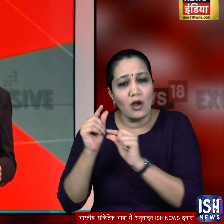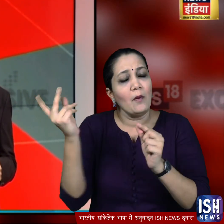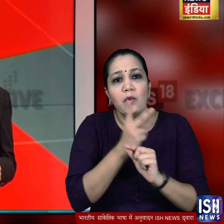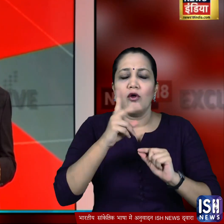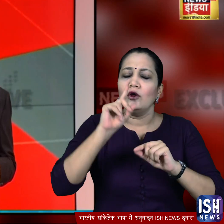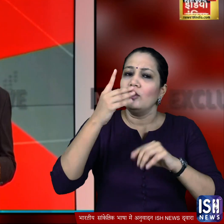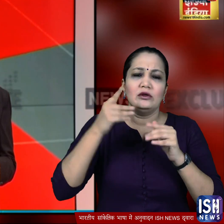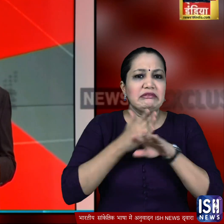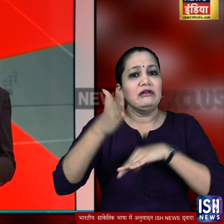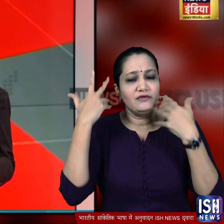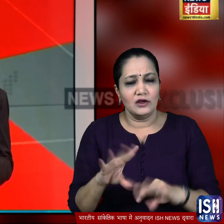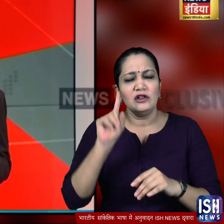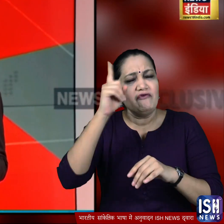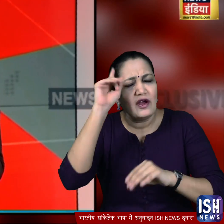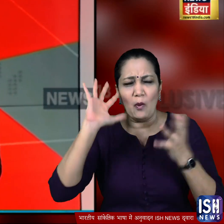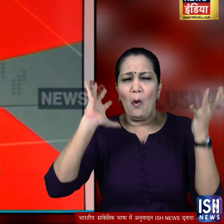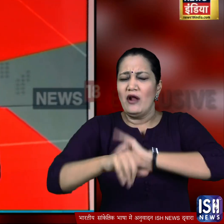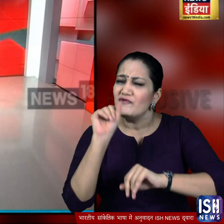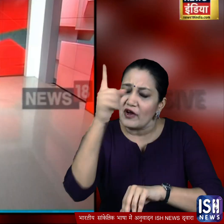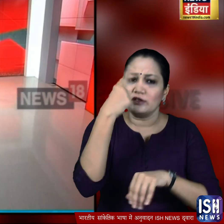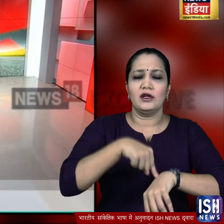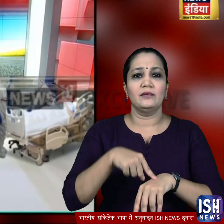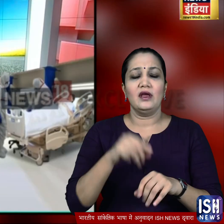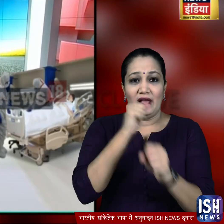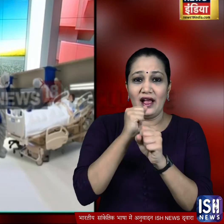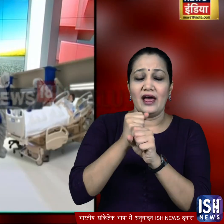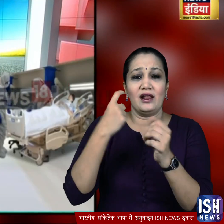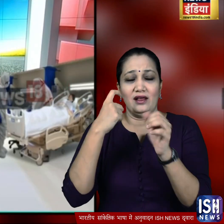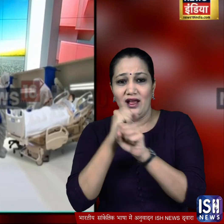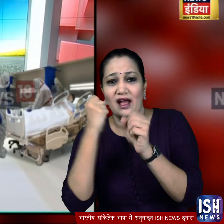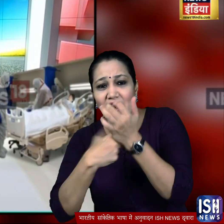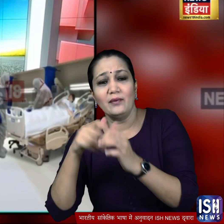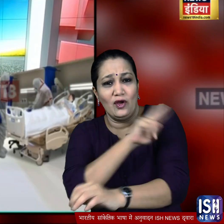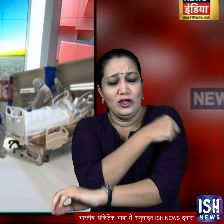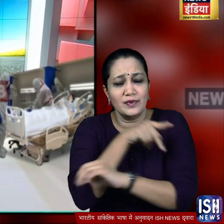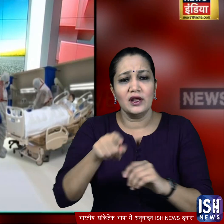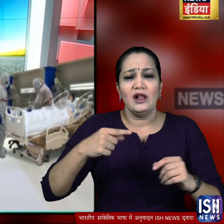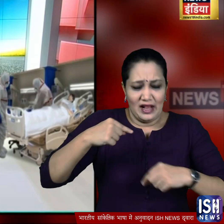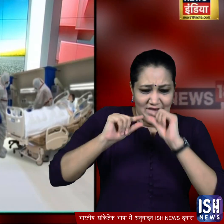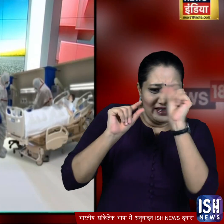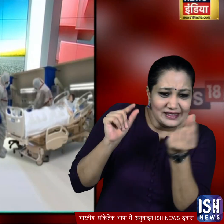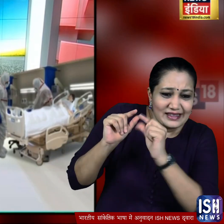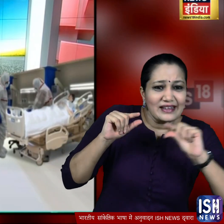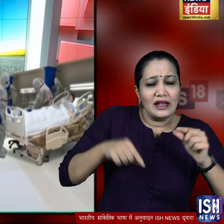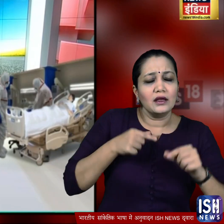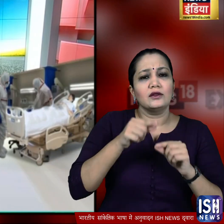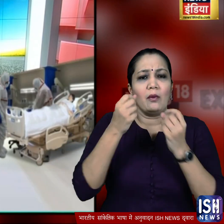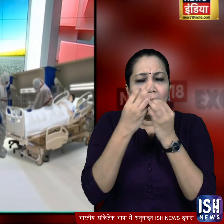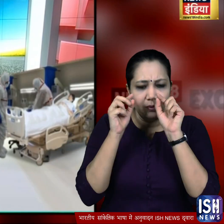मामला है न्यूजेटीन की प्रियंका कांटपाल की रिपोर्ट है कि गंगाराम अस्पताल में भरती इस महिला की आथों में वाइट फंगस से कई छेद हो गए